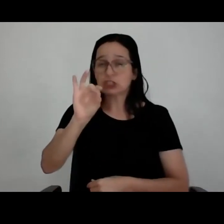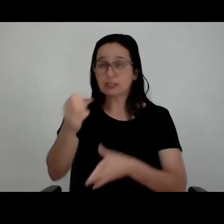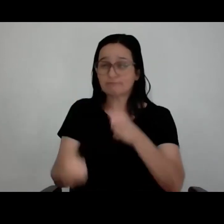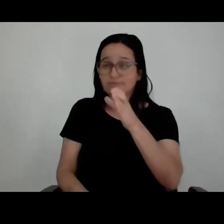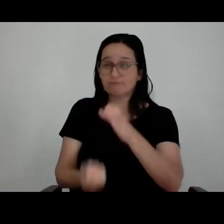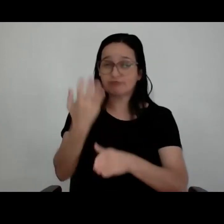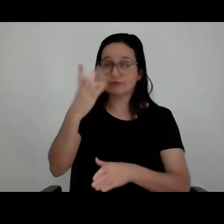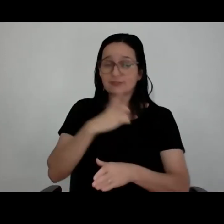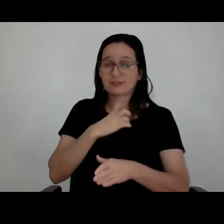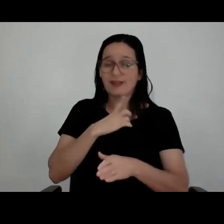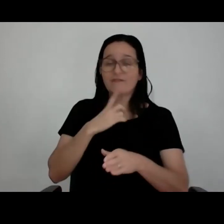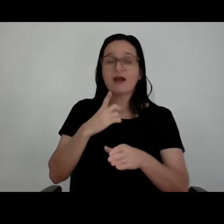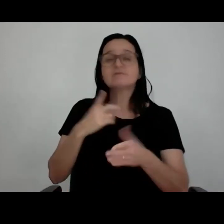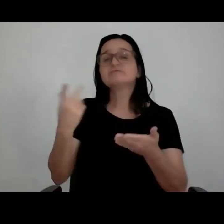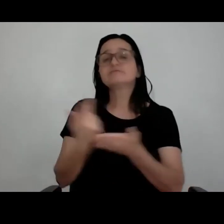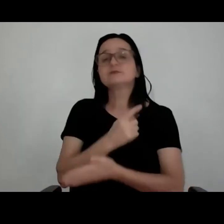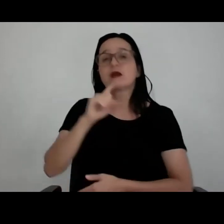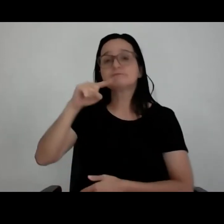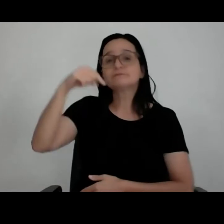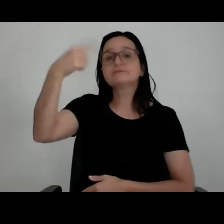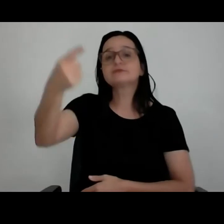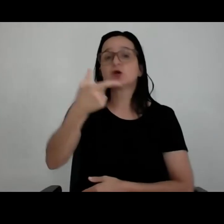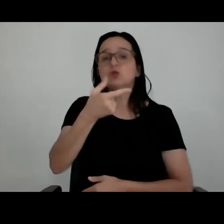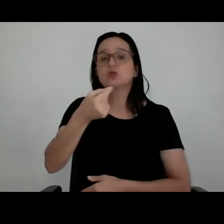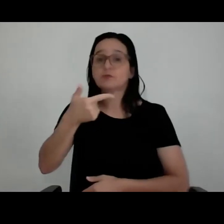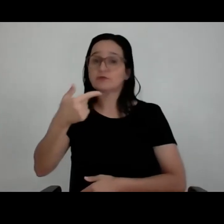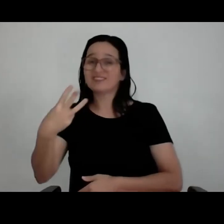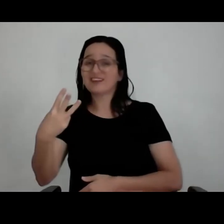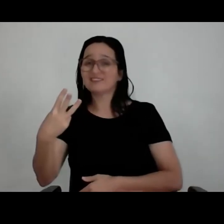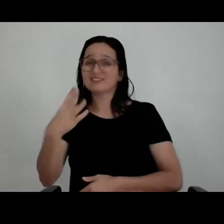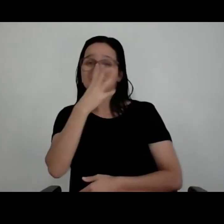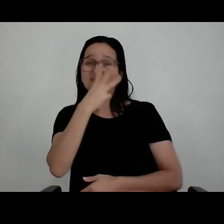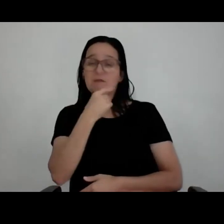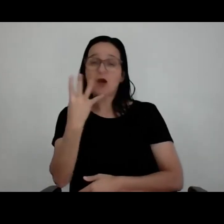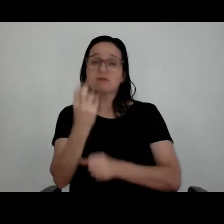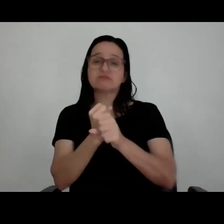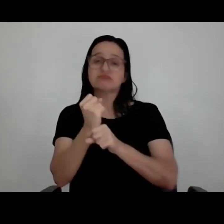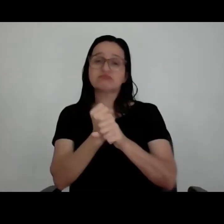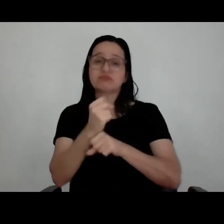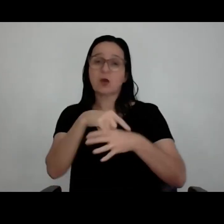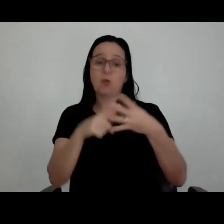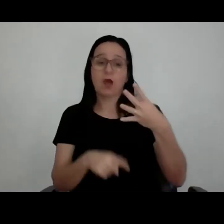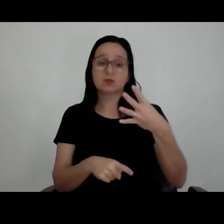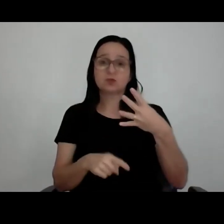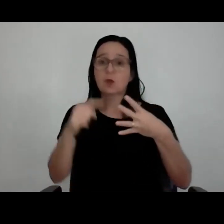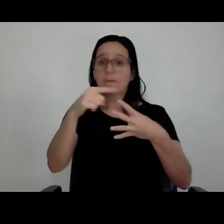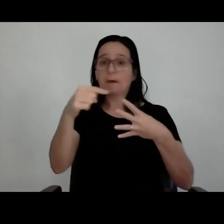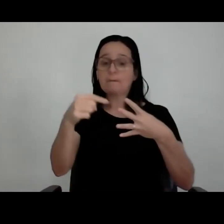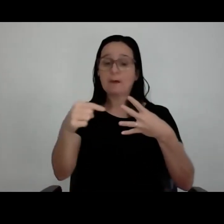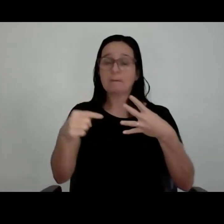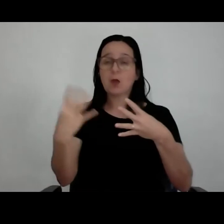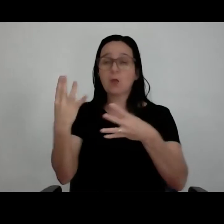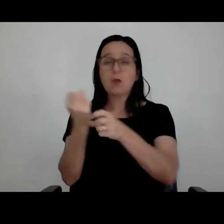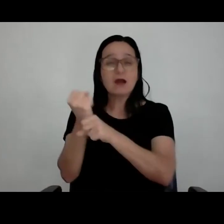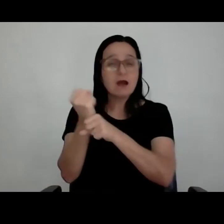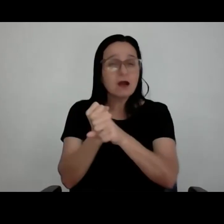2023, então são quatro anos. Então, nesse projeto, toda a equipe do escritório está envolvida há quatro anos consecutivos, até ele